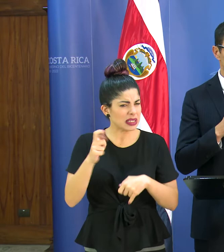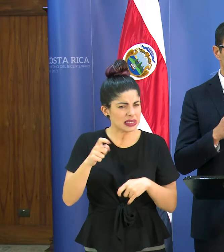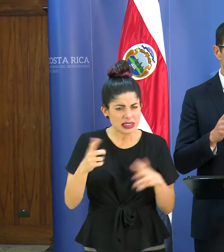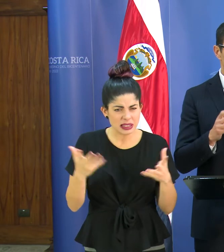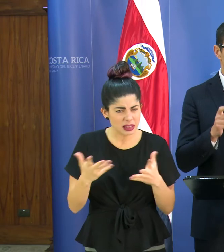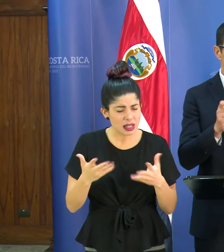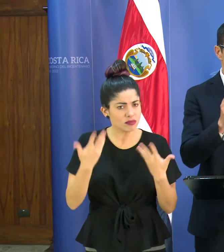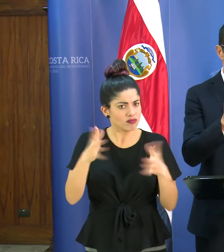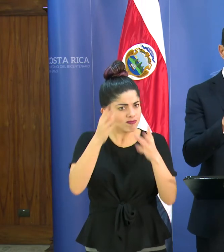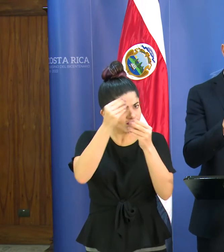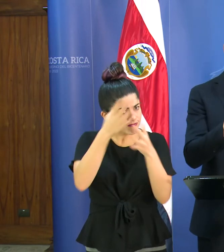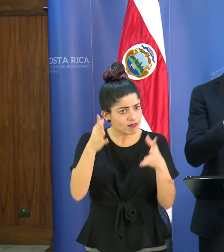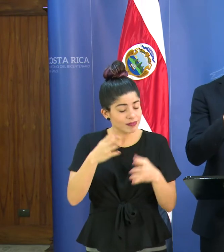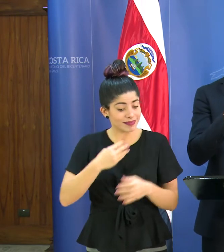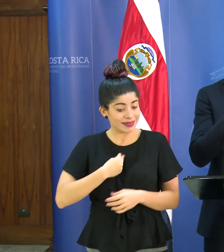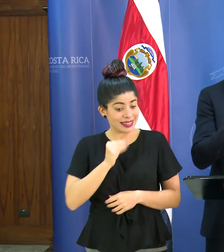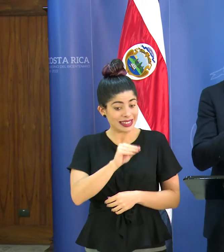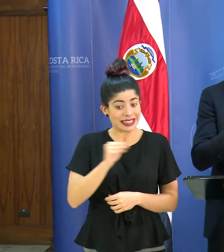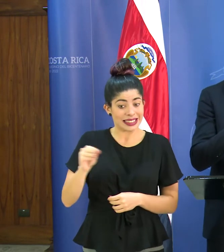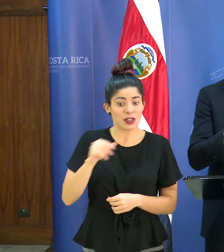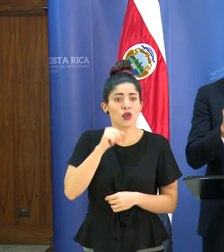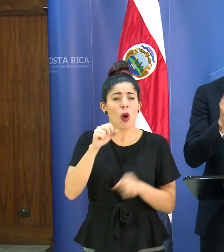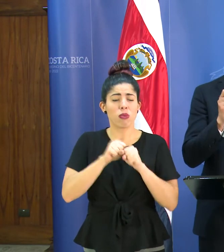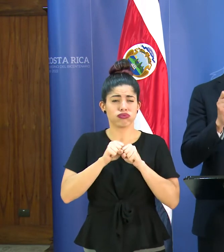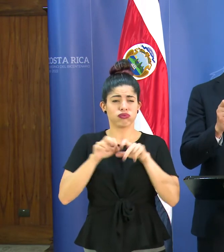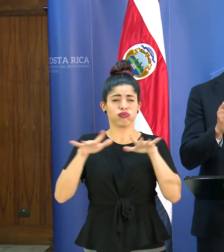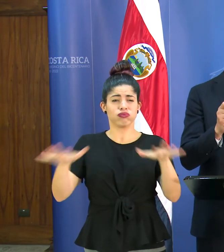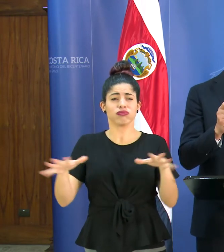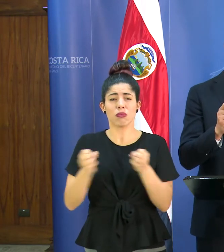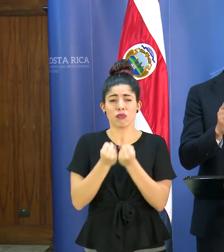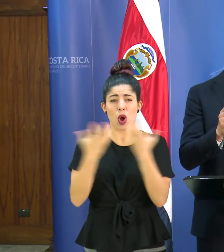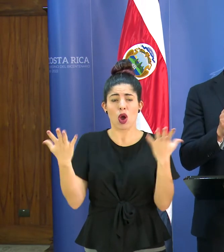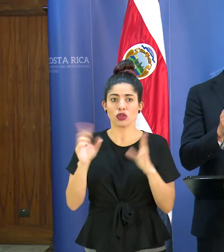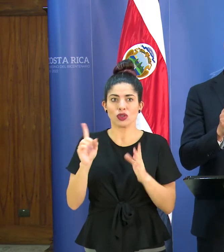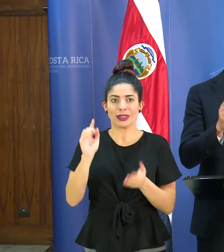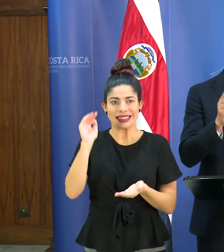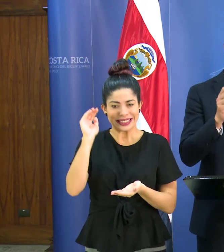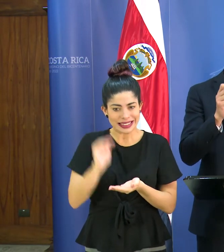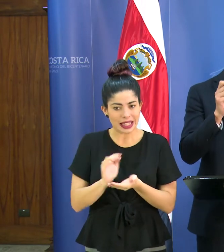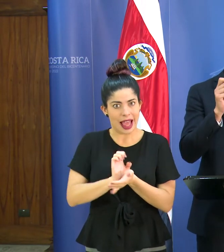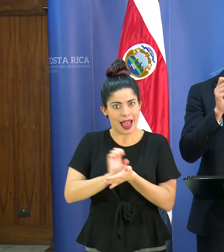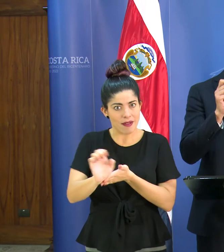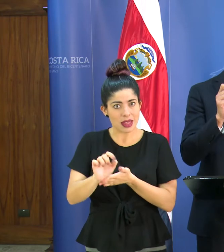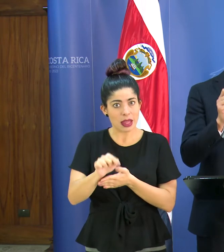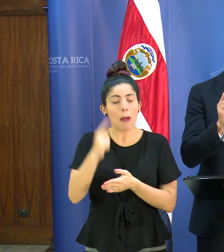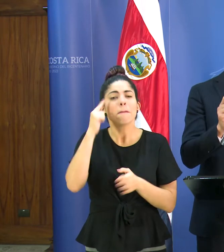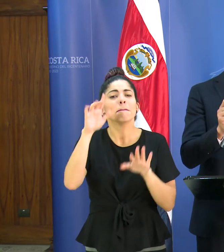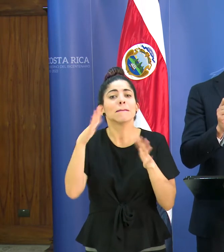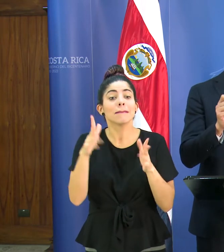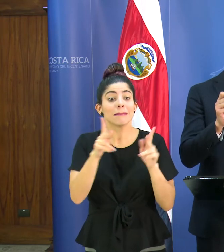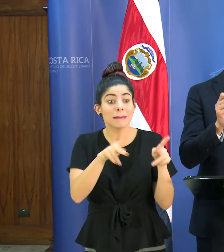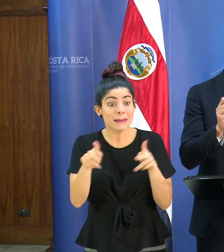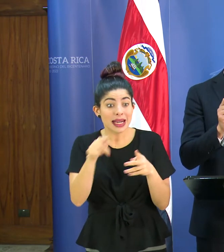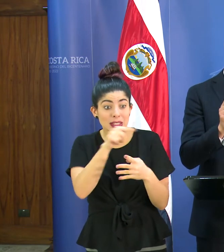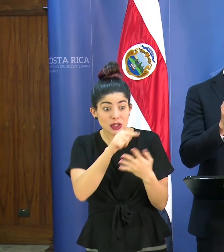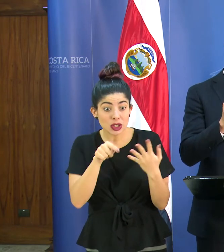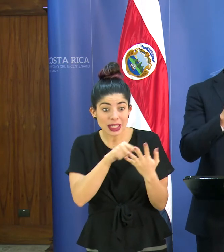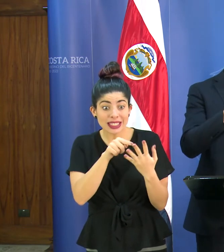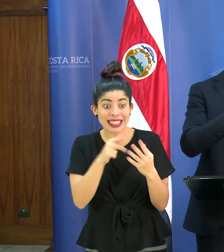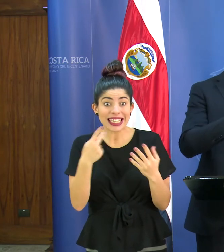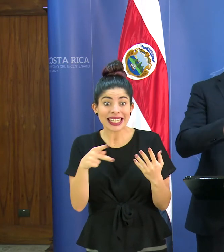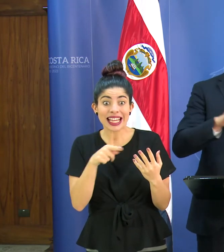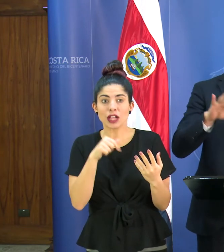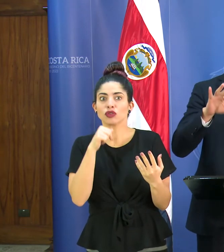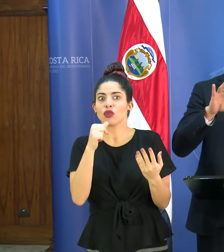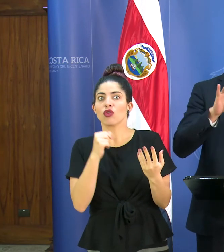indicado, es que la transmisión no sea explosiva, no sea masiva, para que las personas que pueden enfermar gravemente no lo